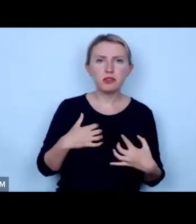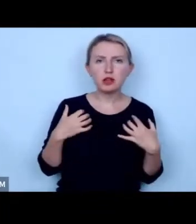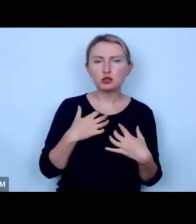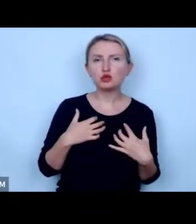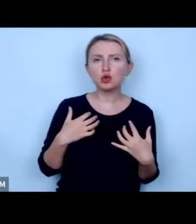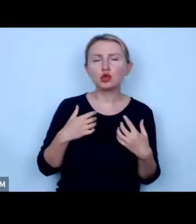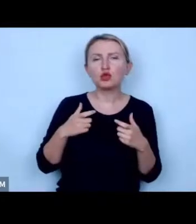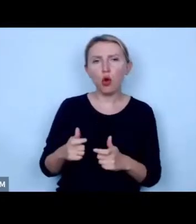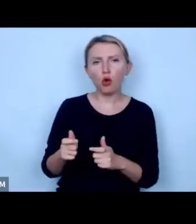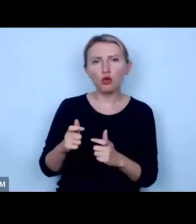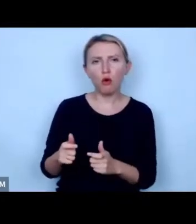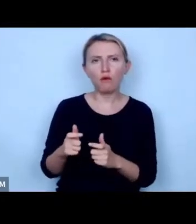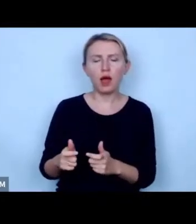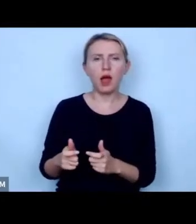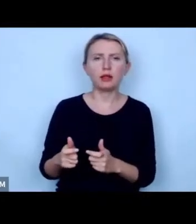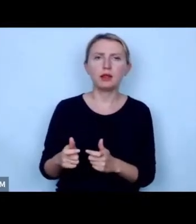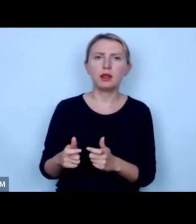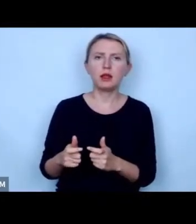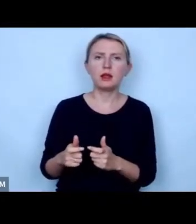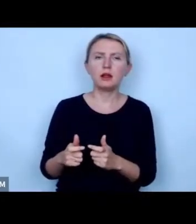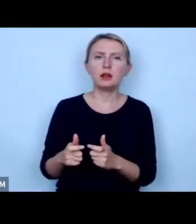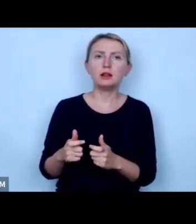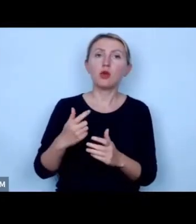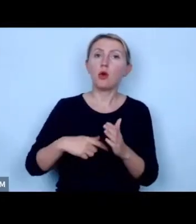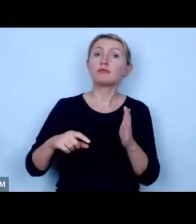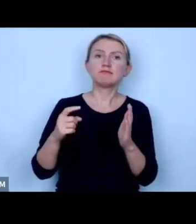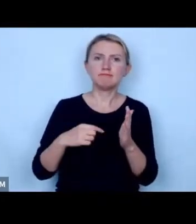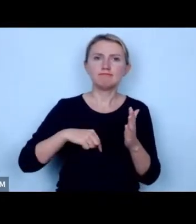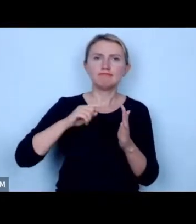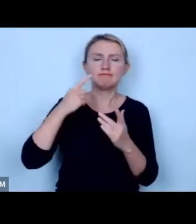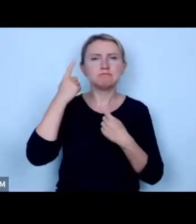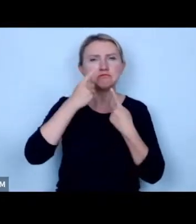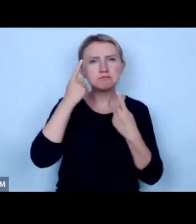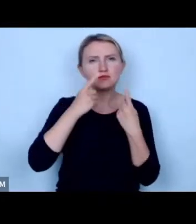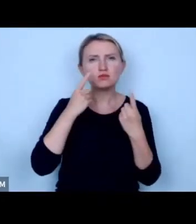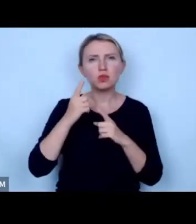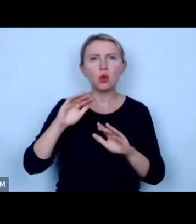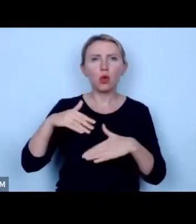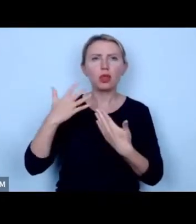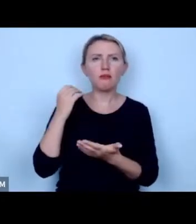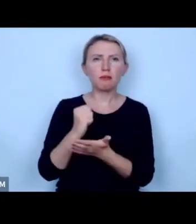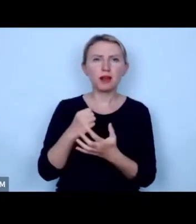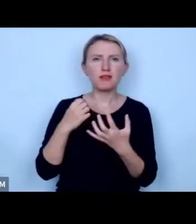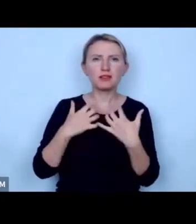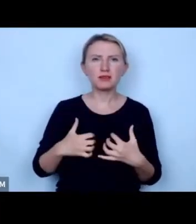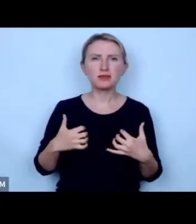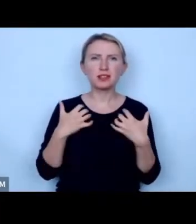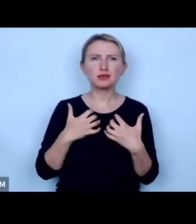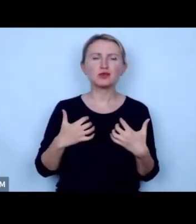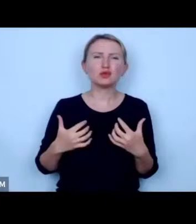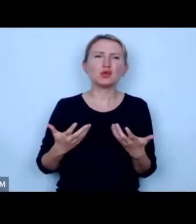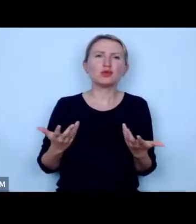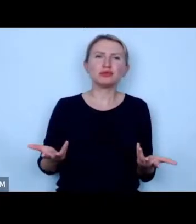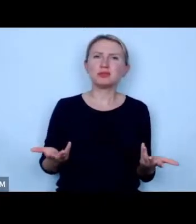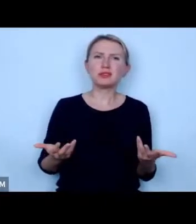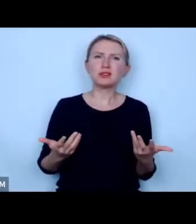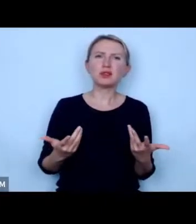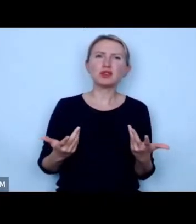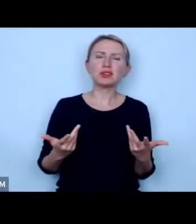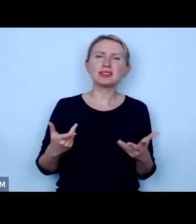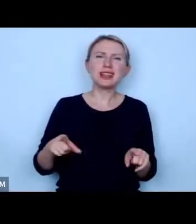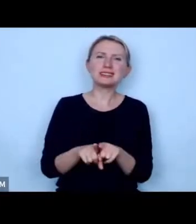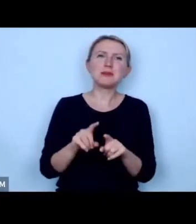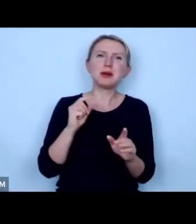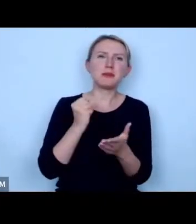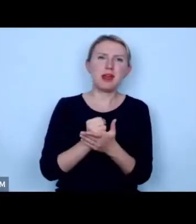zwierząt hodowlanych konsekwentnie myśleli o nadaniu im praw zwierząt no to w tym momencie takie same prawa